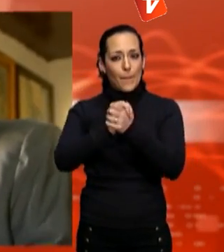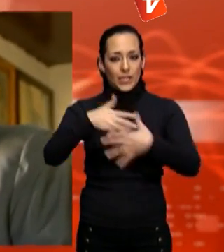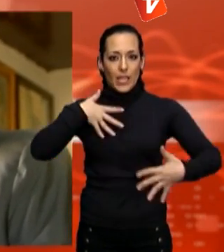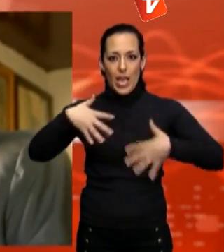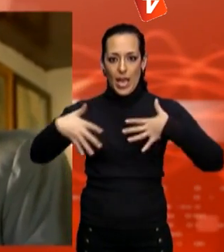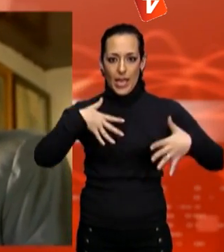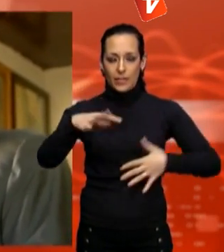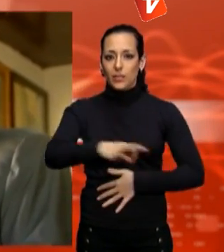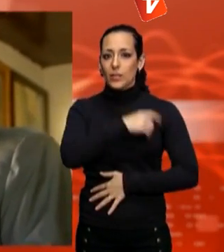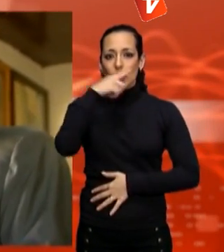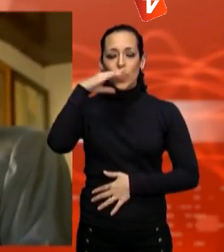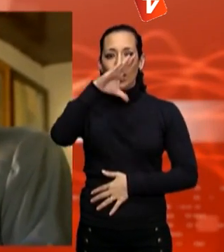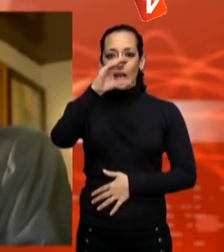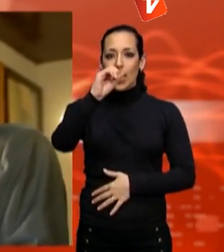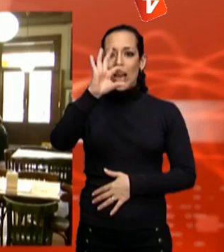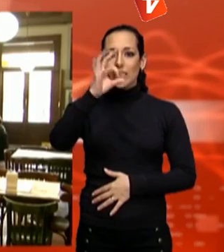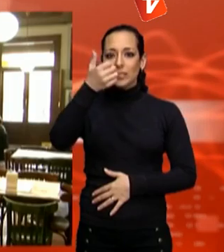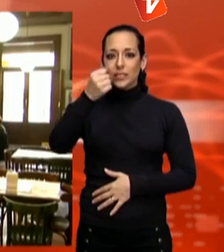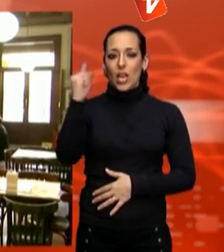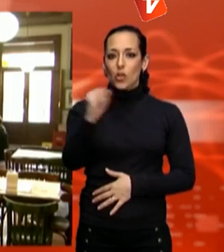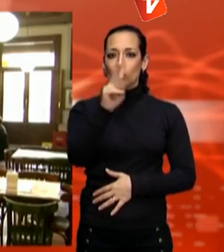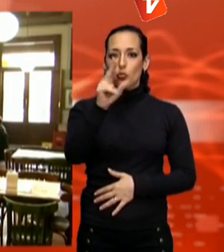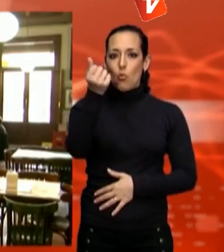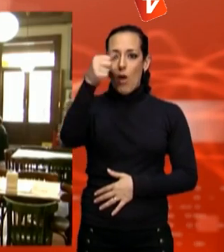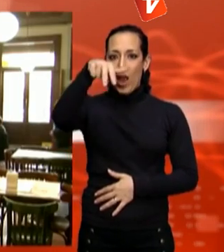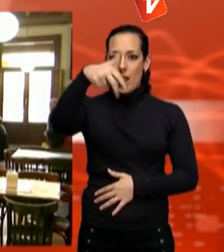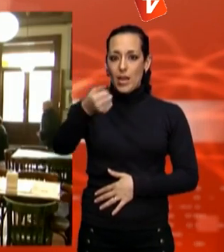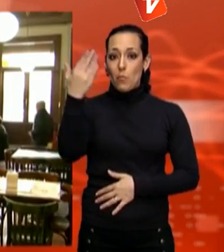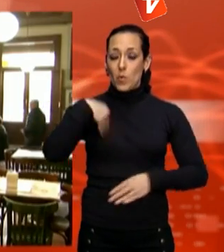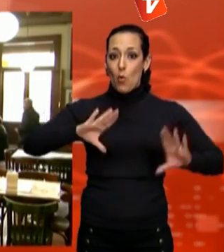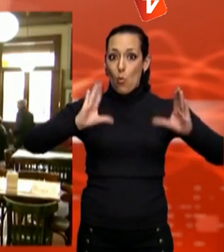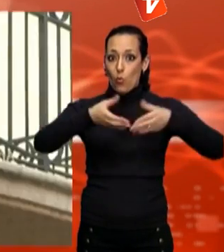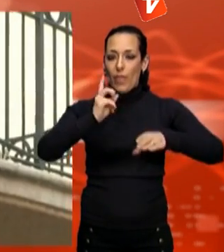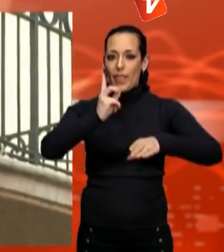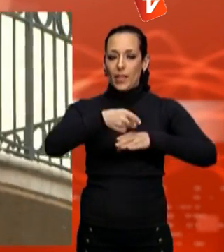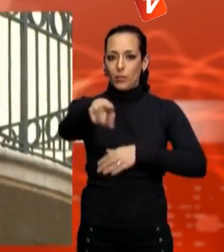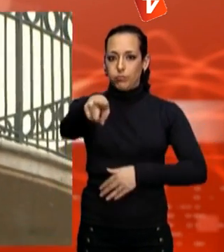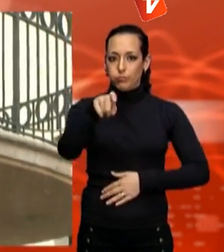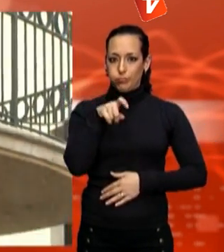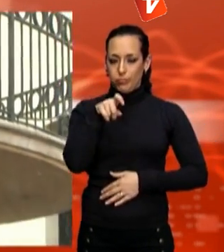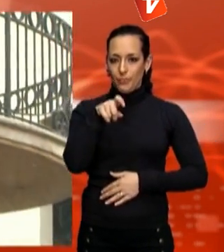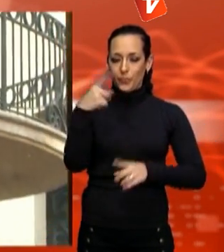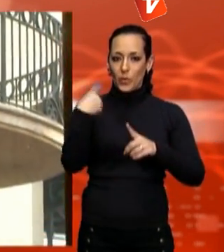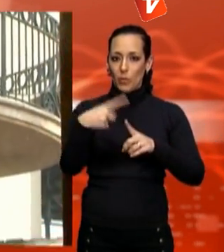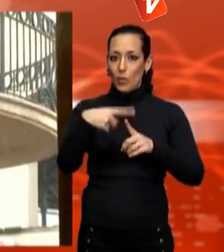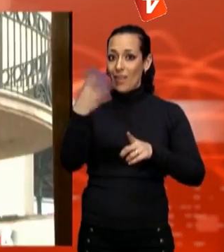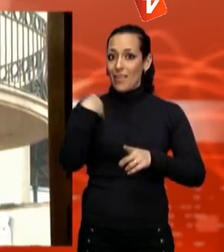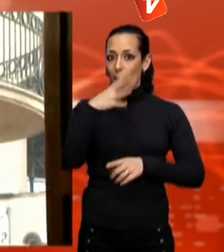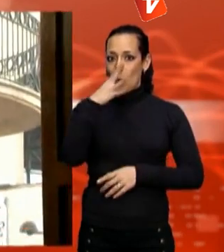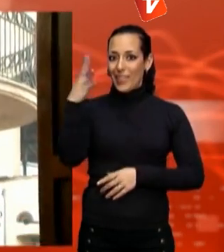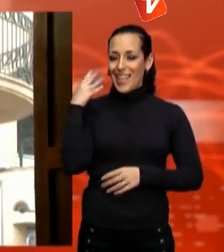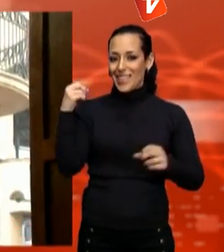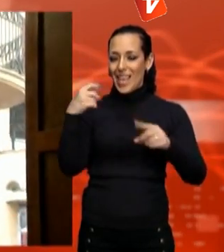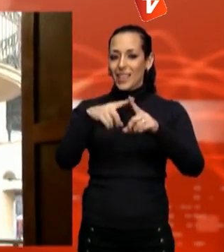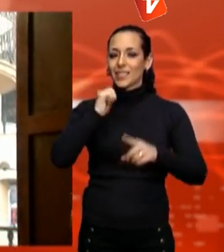Casajoana ha estat escollit per la junta de l'entitat que ha ratificat la proposta de la que ha estat presidenta en els darrers quatre anys, Adela Ferrer. L